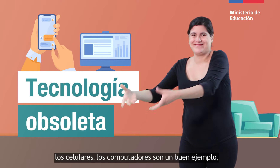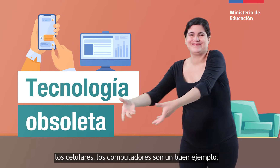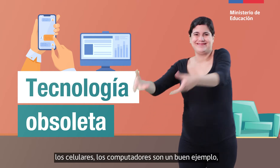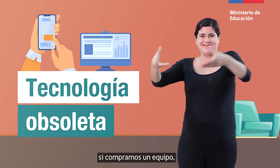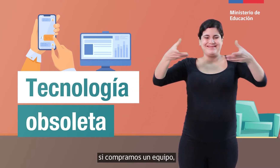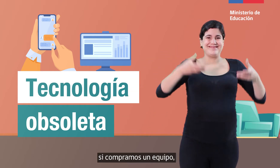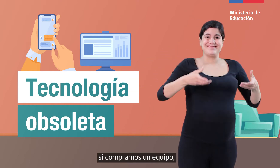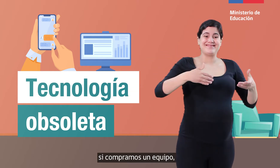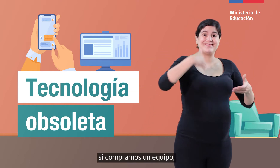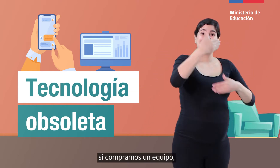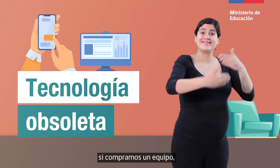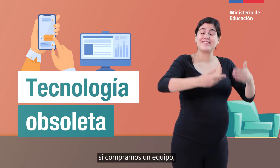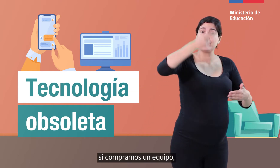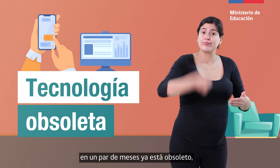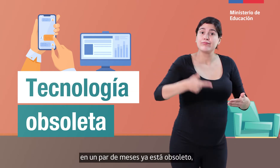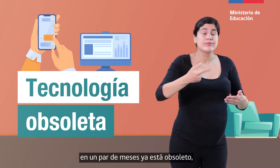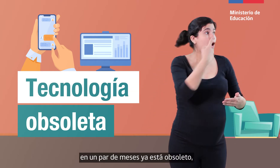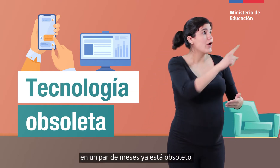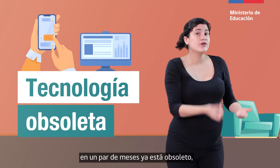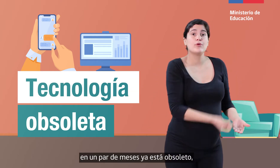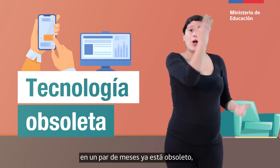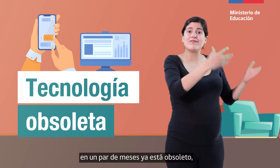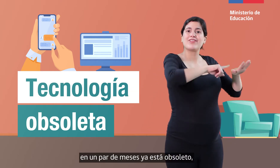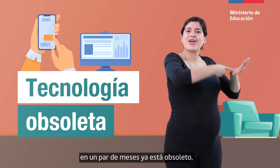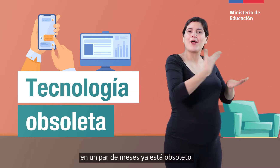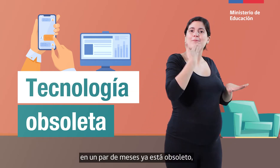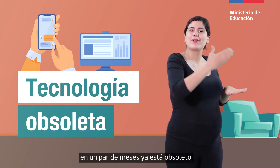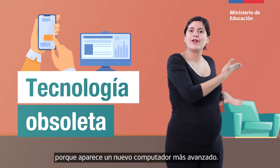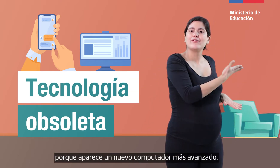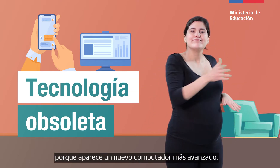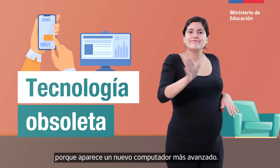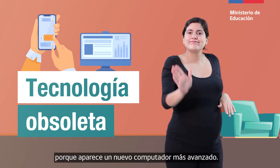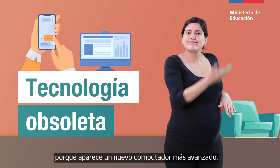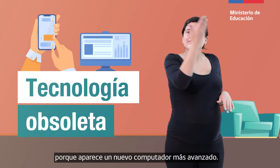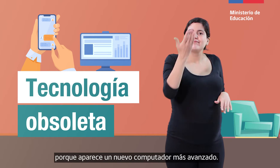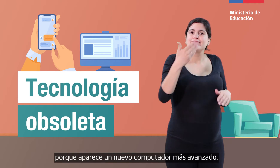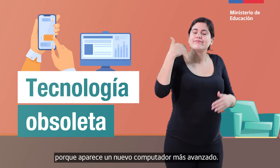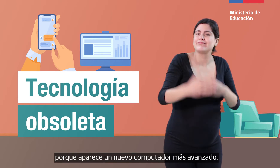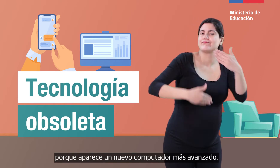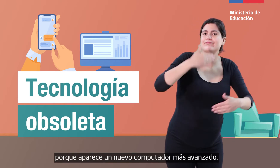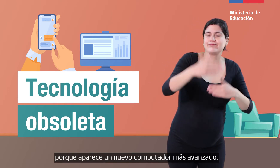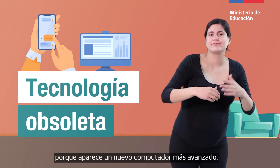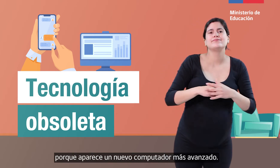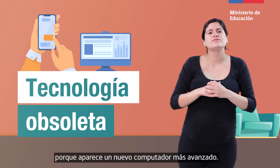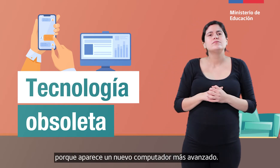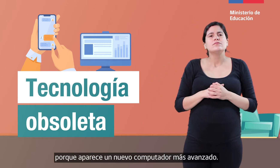Si compramos un equipo en un par de meses, ya está obsoleto, porque aparece un nuevo computador más avanzado.